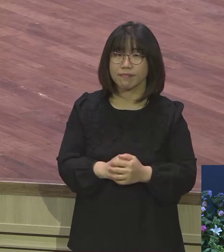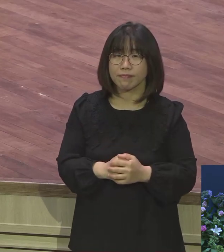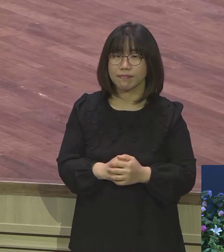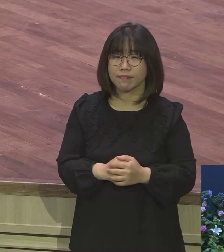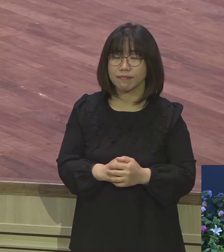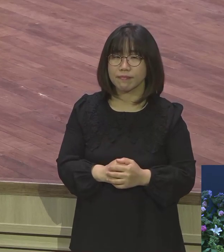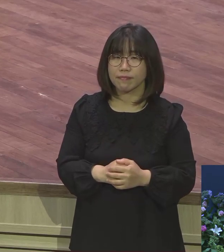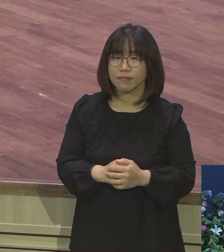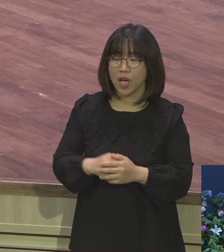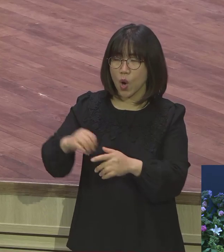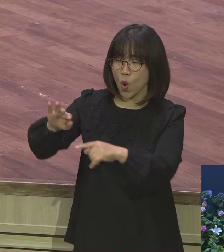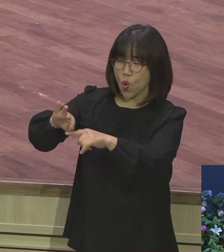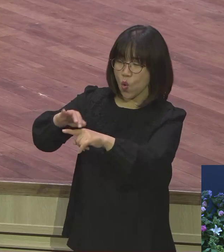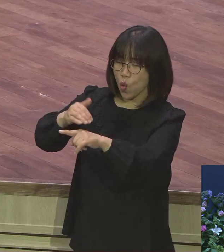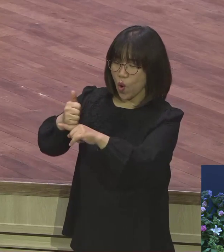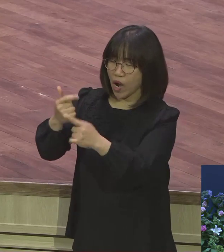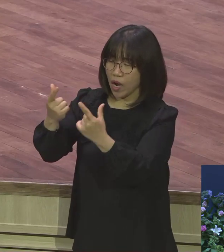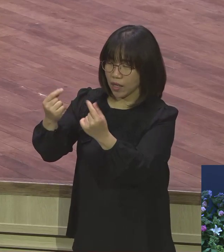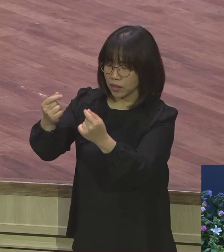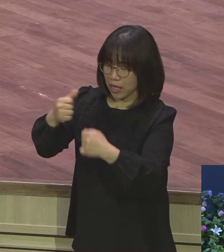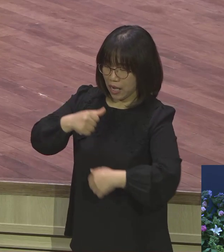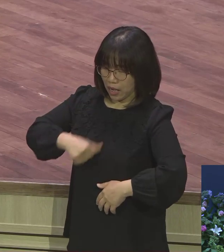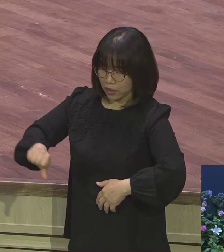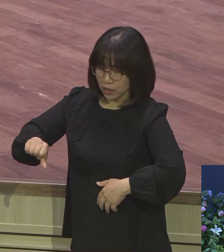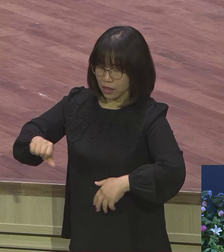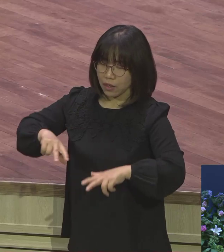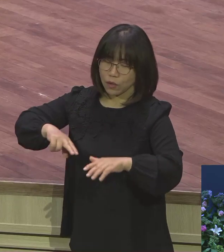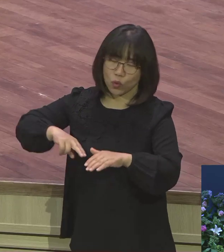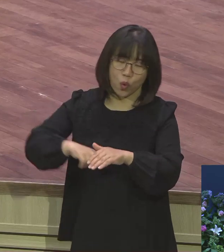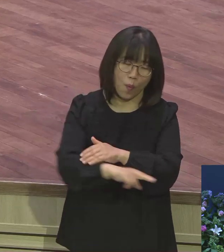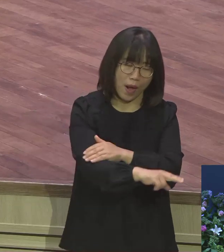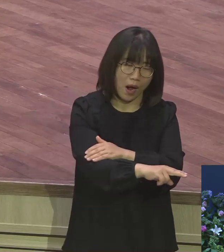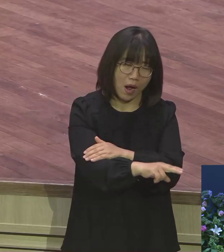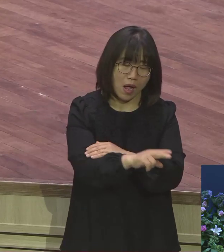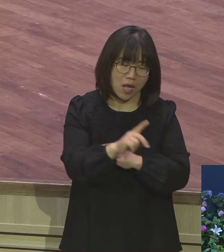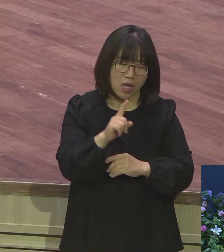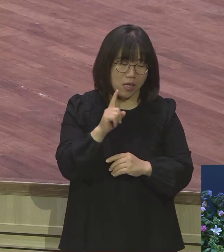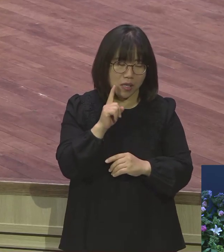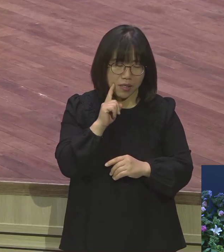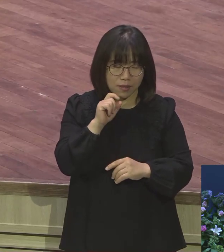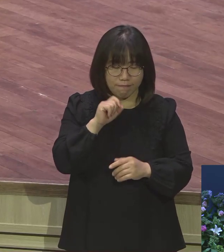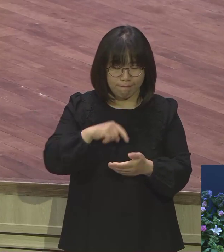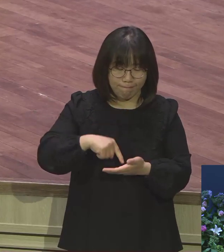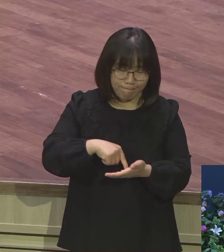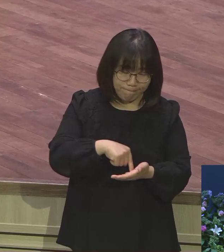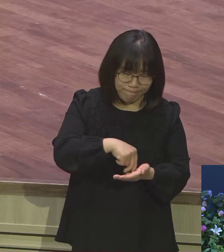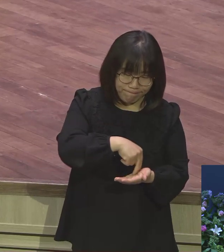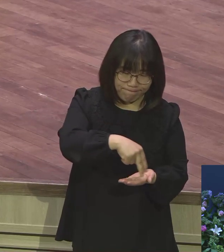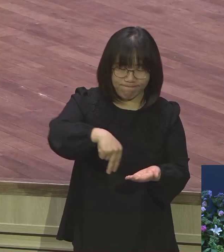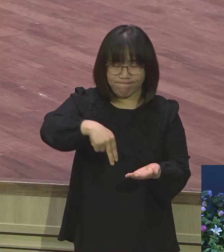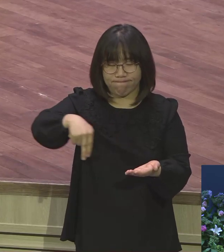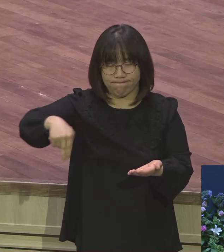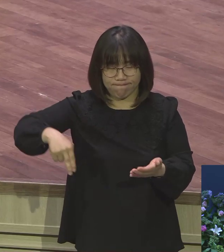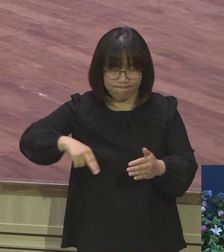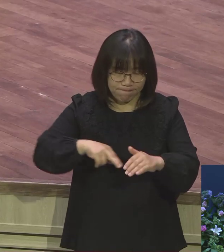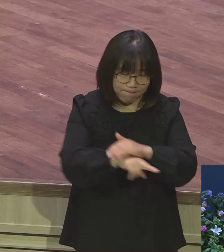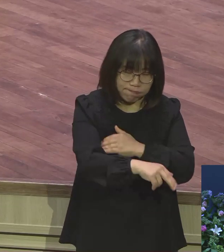도망자 신세가 됐어요. 도망자 신세가 끝도 없이 도망을 가는 겁니다. 형님을 잡아